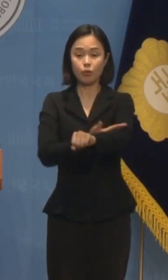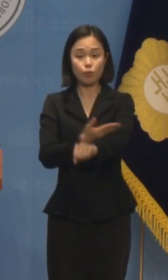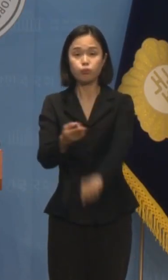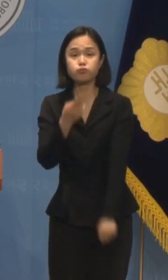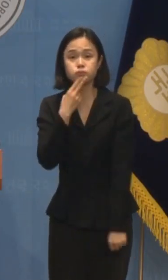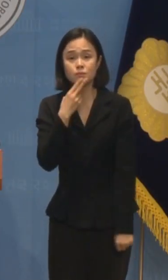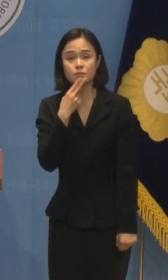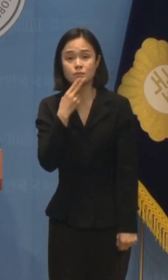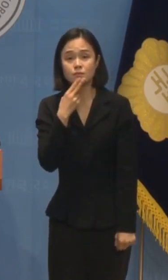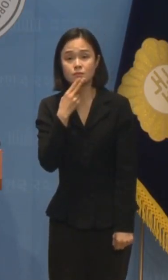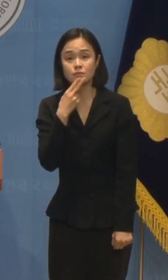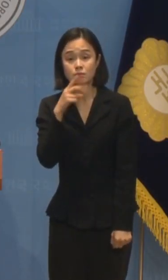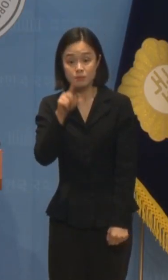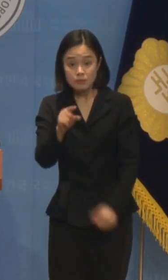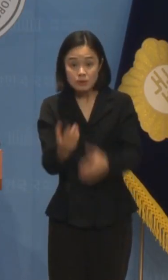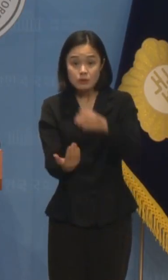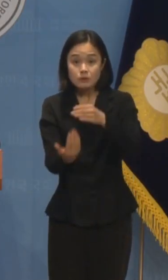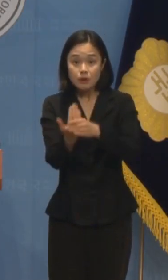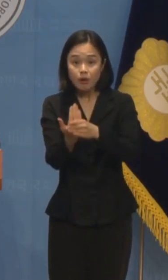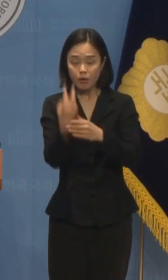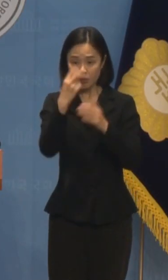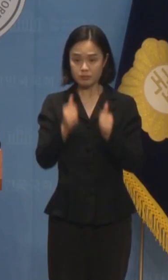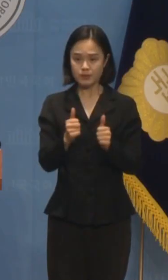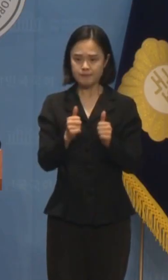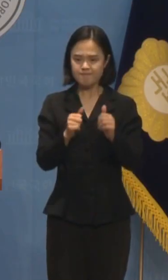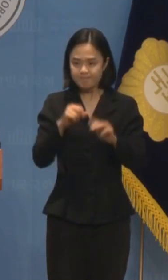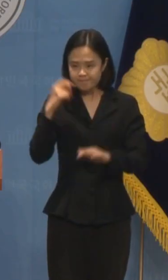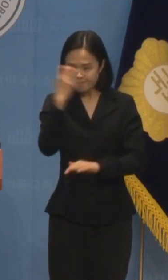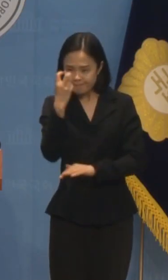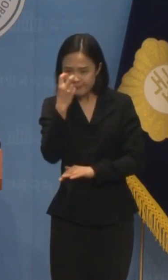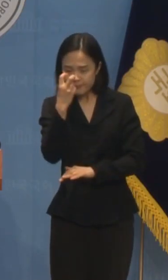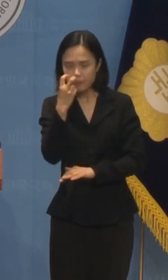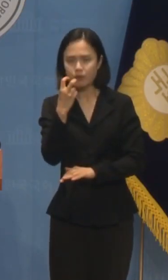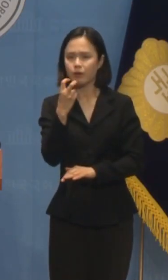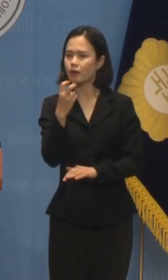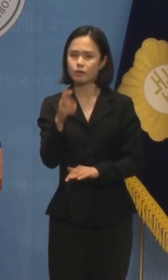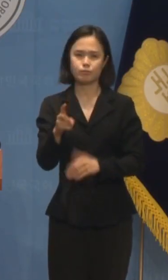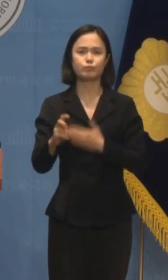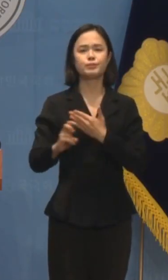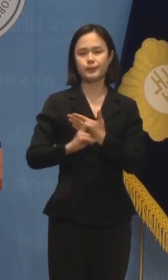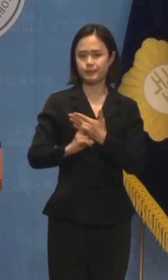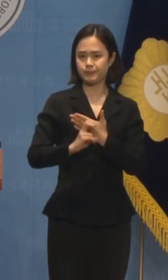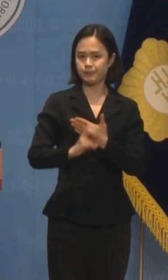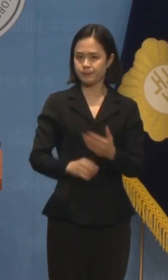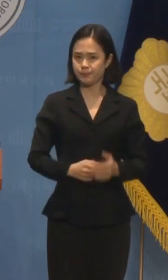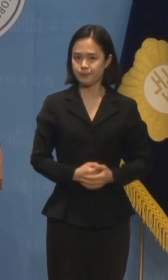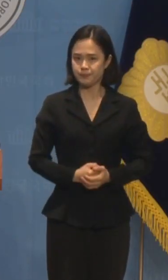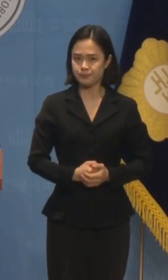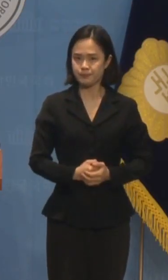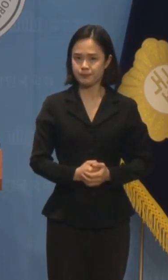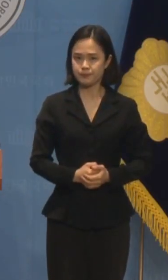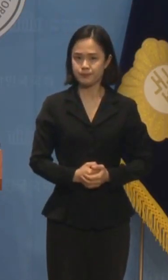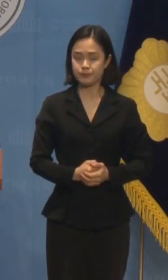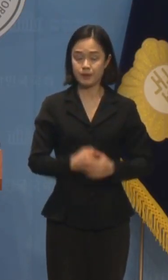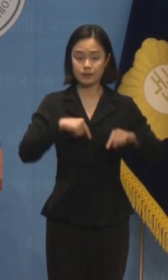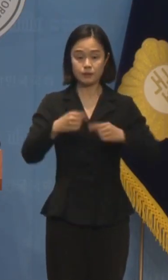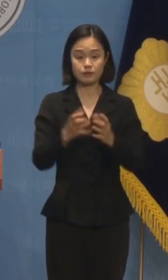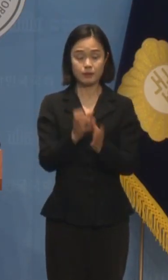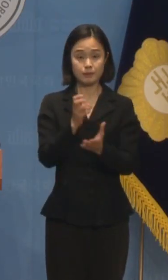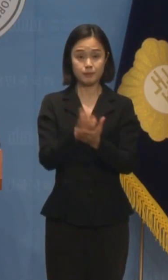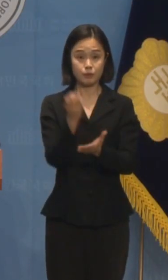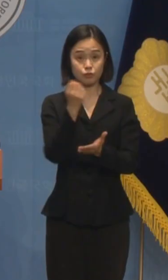검찰의 수사개시 자체가 위법합니다. 종전 검찰청법에 따르면 정당법 위반은